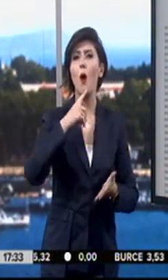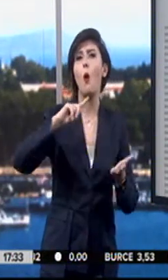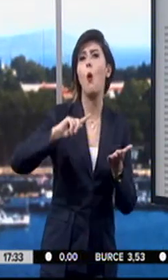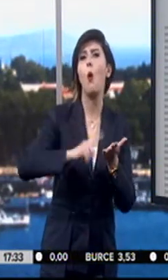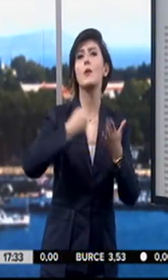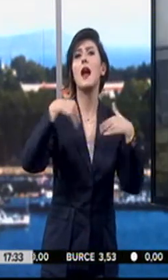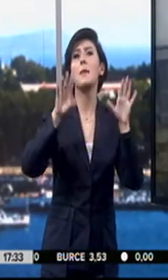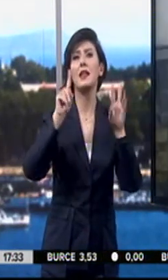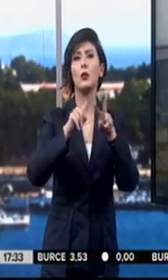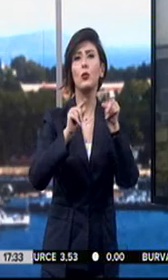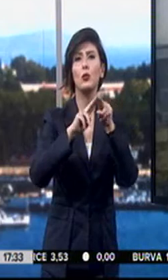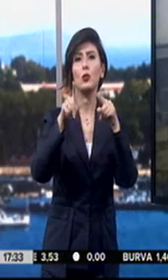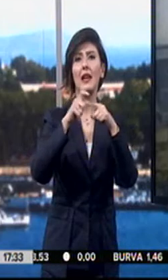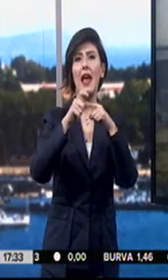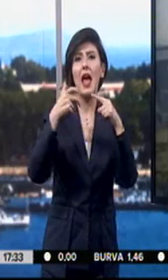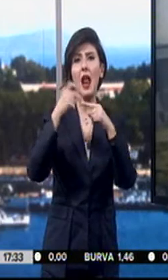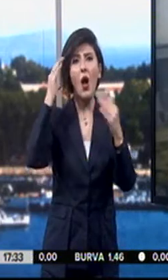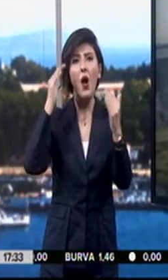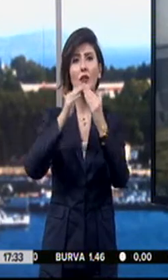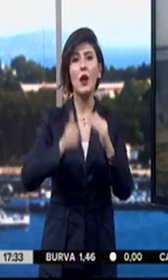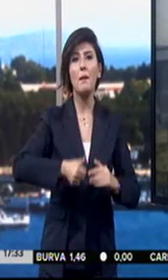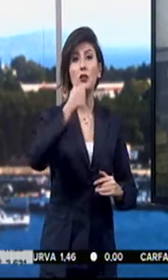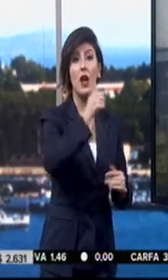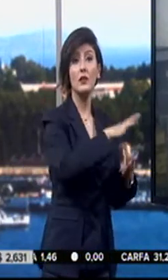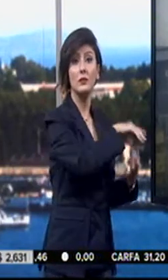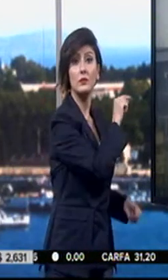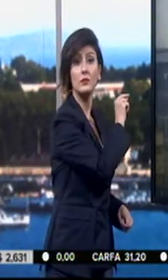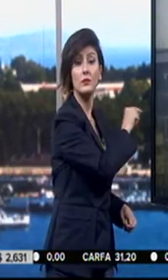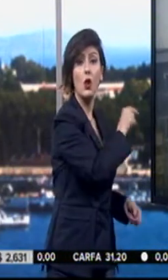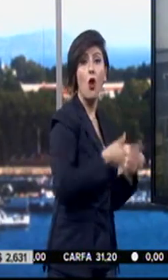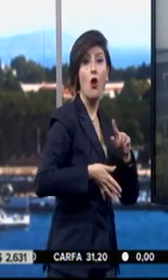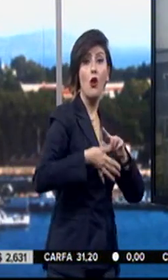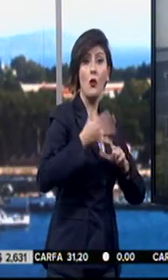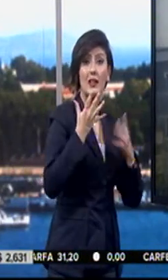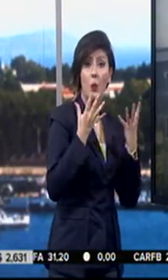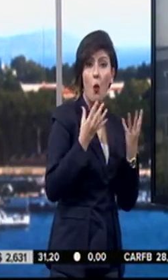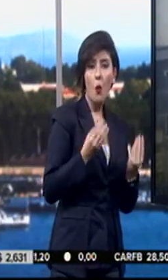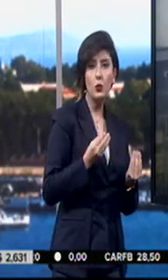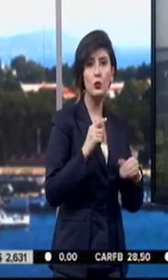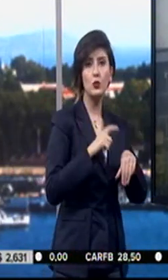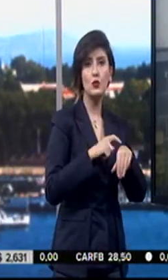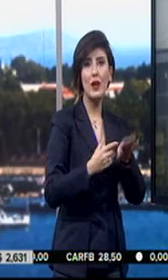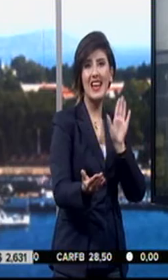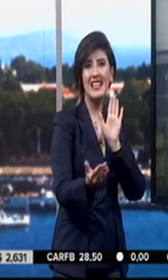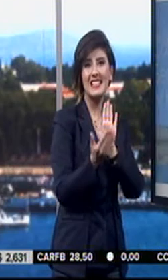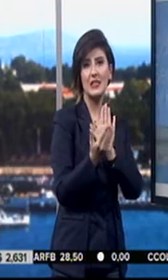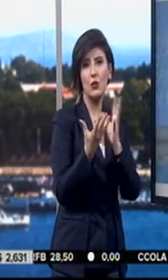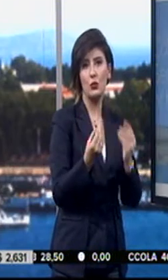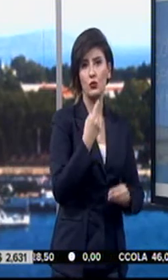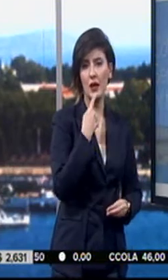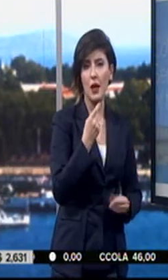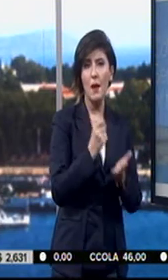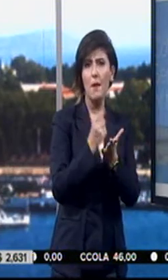onaylamadığı bir nükleer anlaşmanın, Başkan Obama'nın yönetiminde olduğu süreyle sınırlı kalacağı ifade edildi.